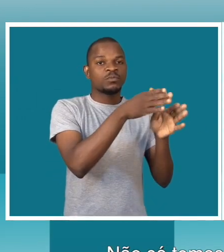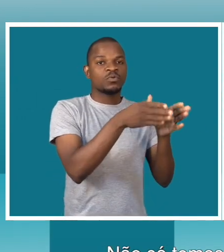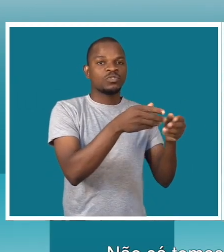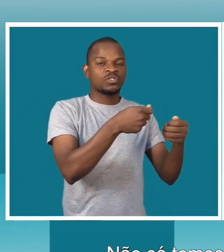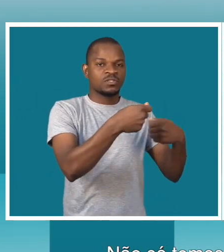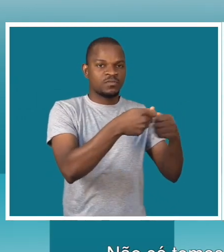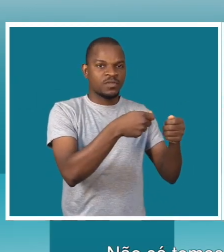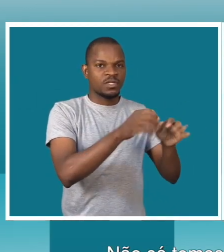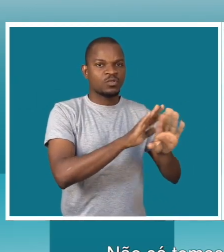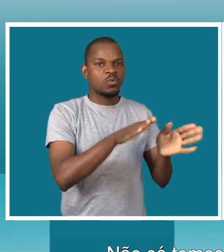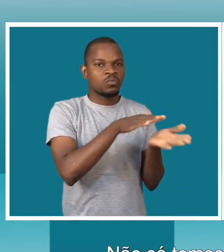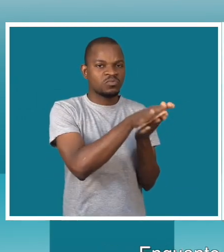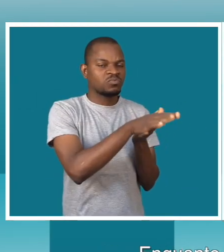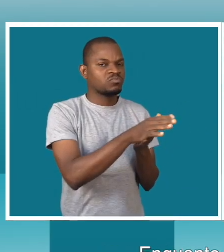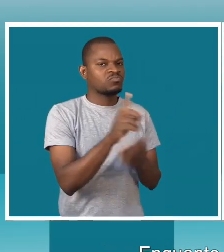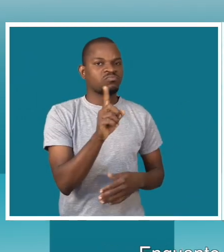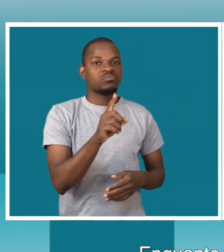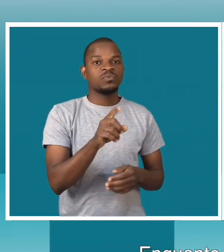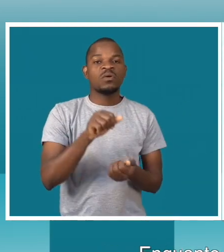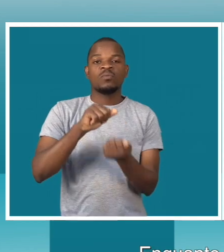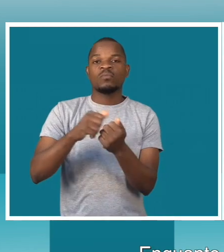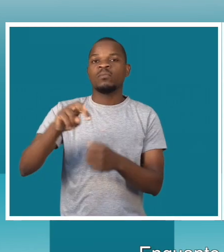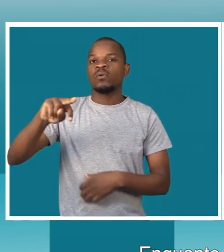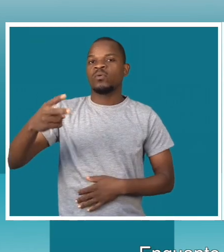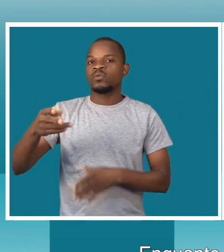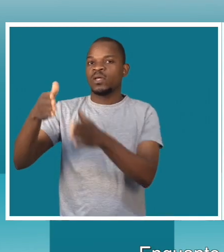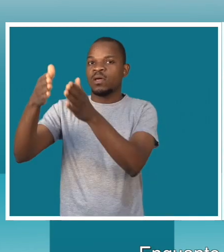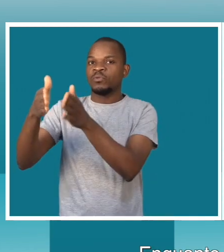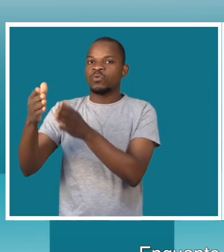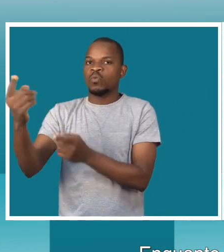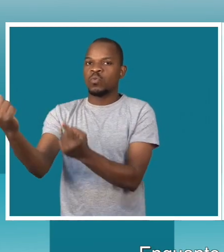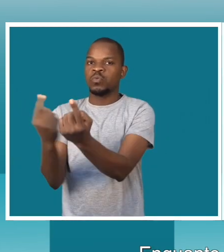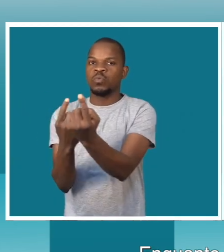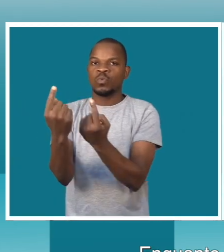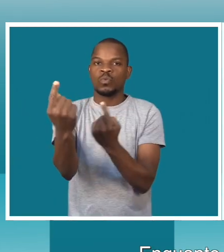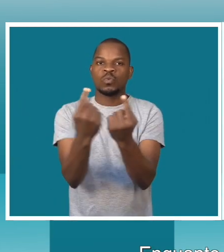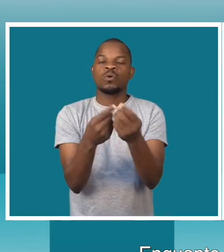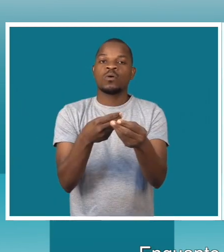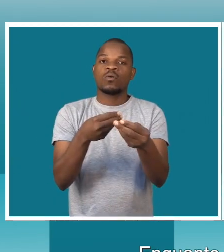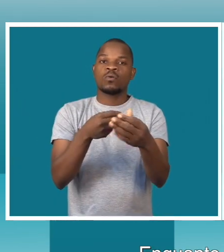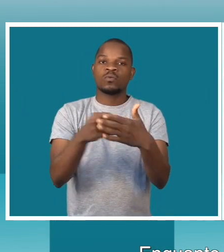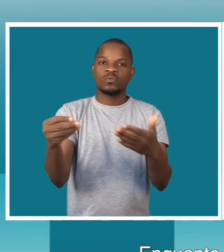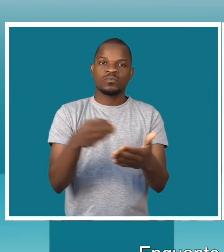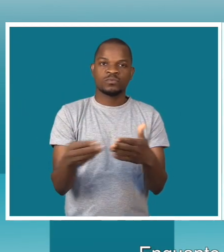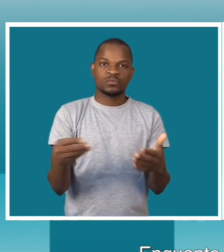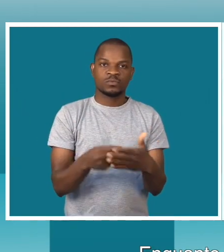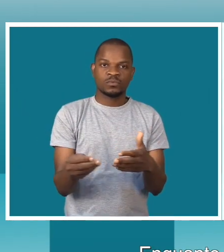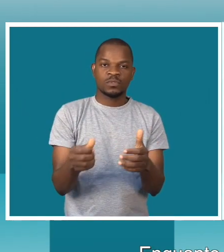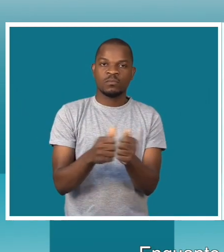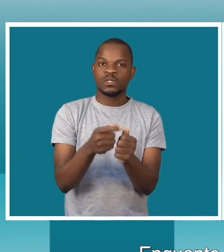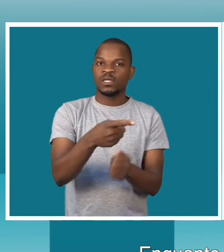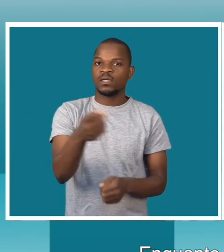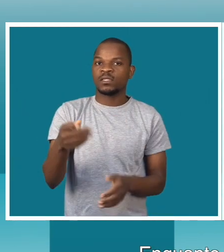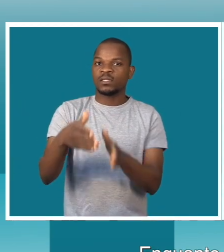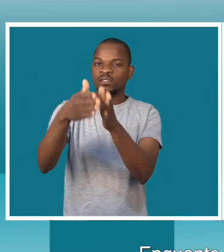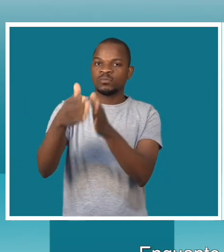vendedores. Enquanto houver compradores e compradores que não colaboram